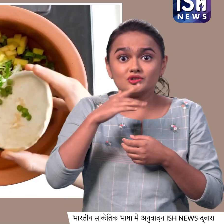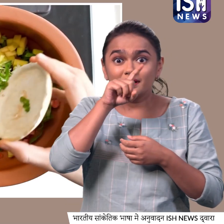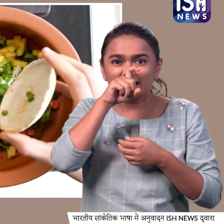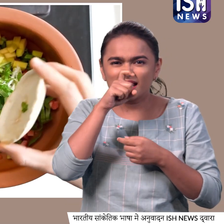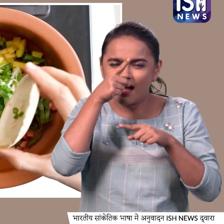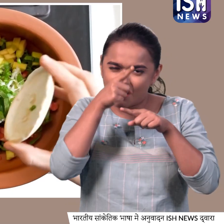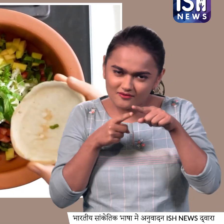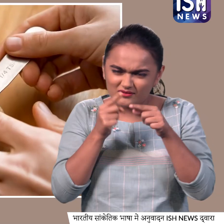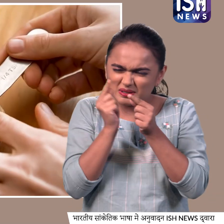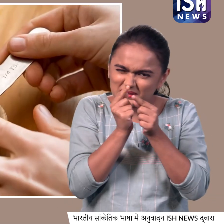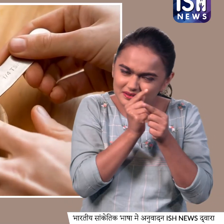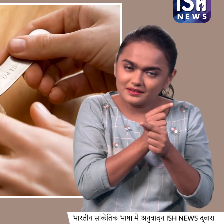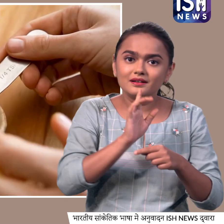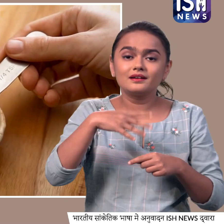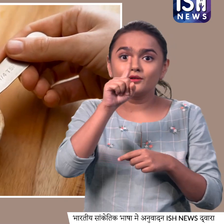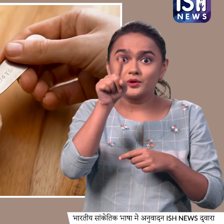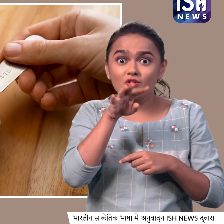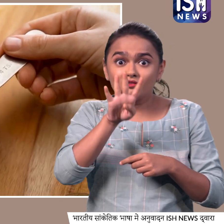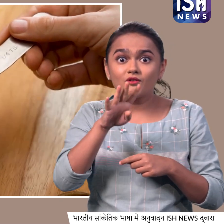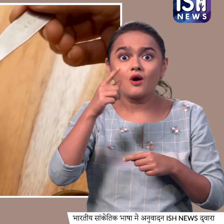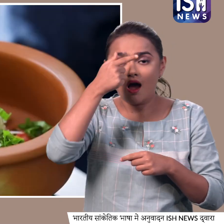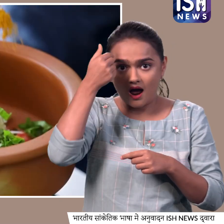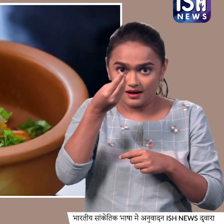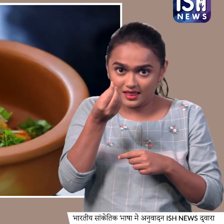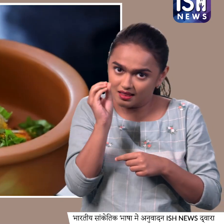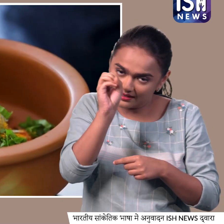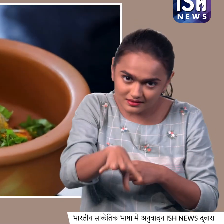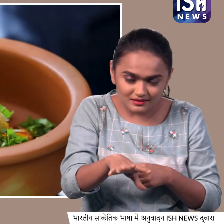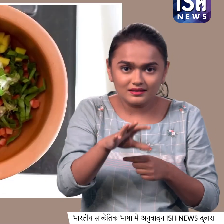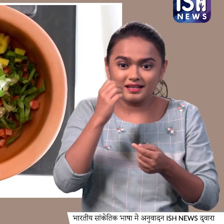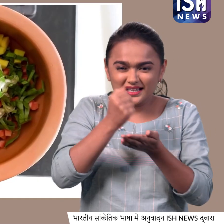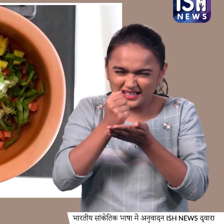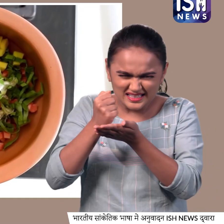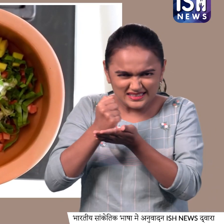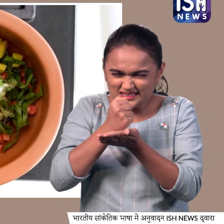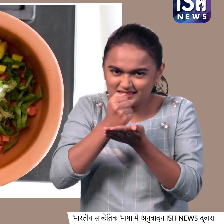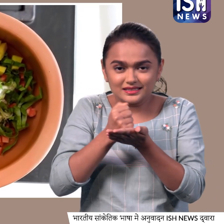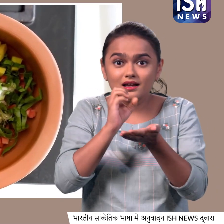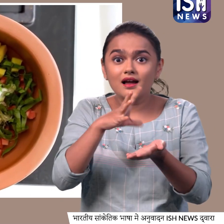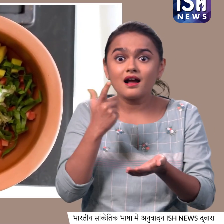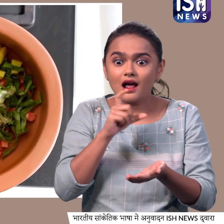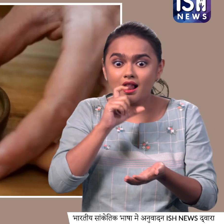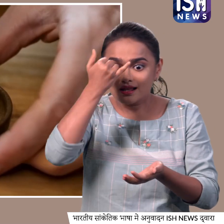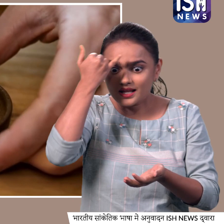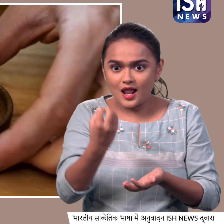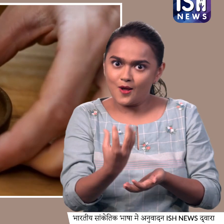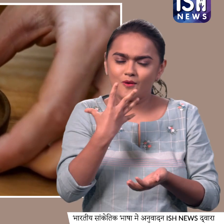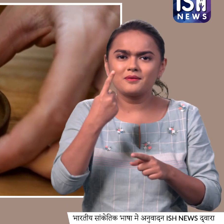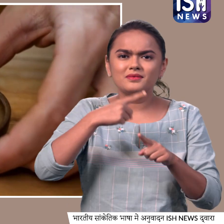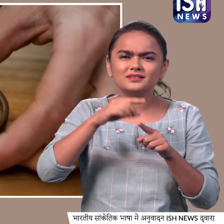कटी हुई, एक जो थाई टी स्पून कच्ची हल्दी बारी कटी हुई, जो इसे देगी एक पीला गहरा रख, और चुटके भर